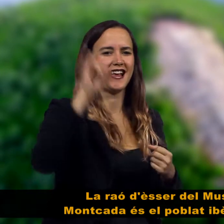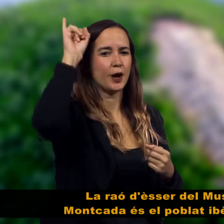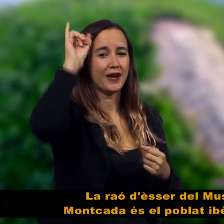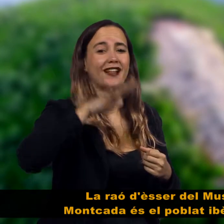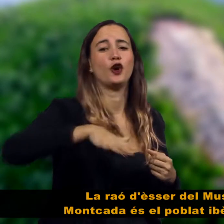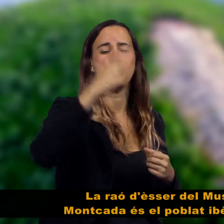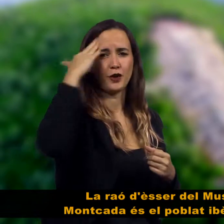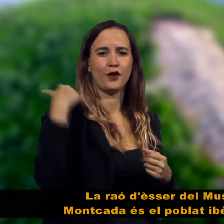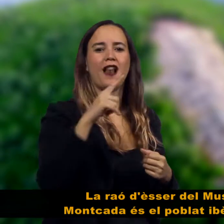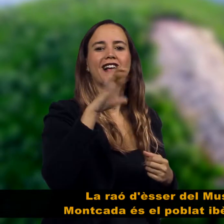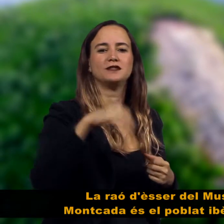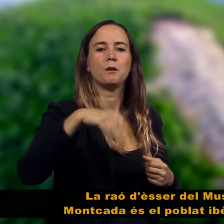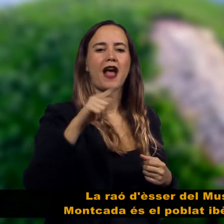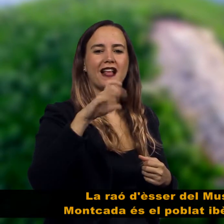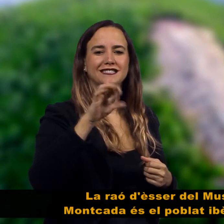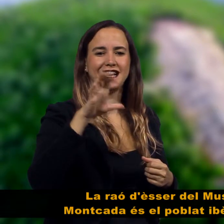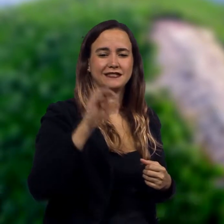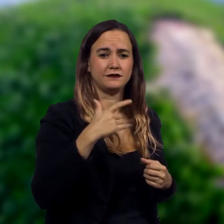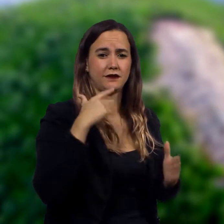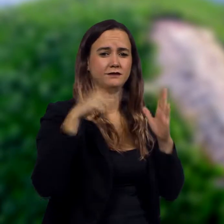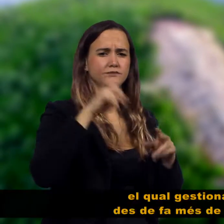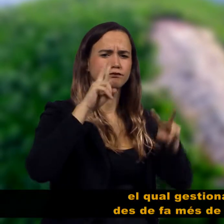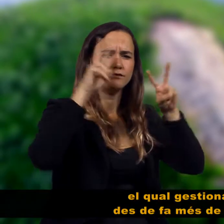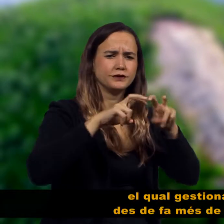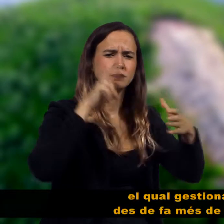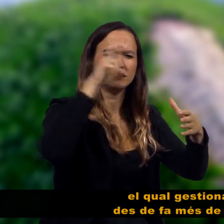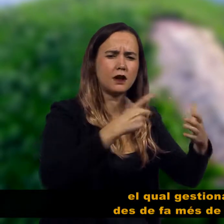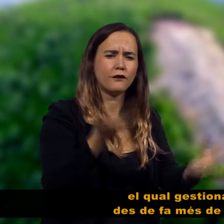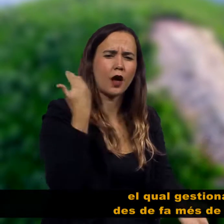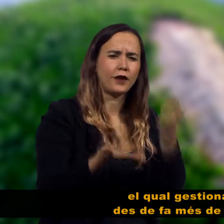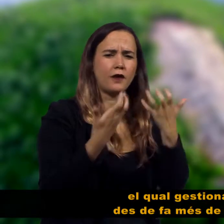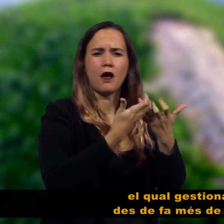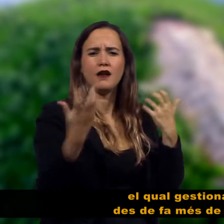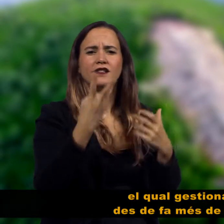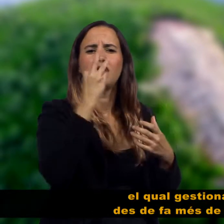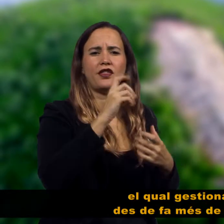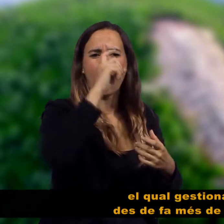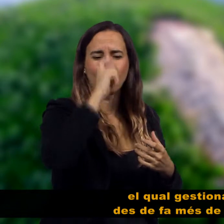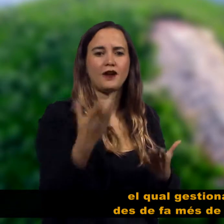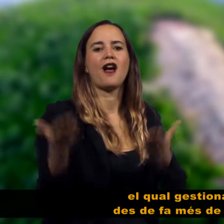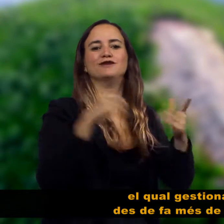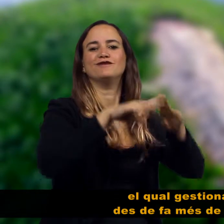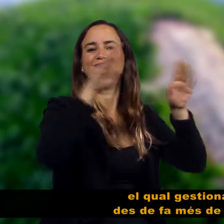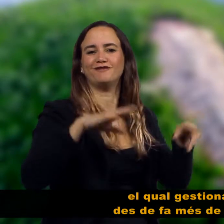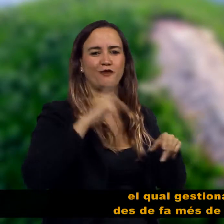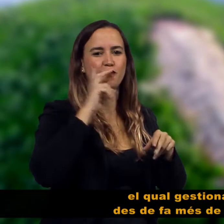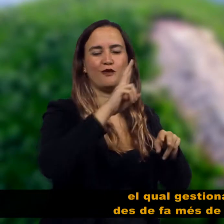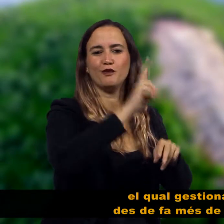més de 30 anys. El poblat de les Maleses es troba al cim del mateix nom, al parc de la serralada de Marina.